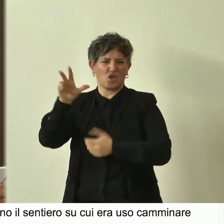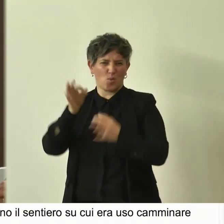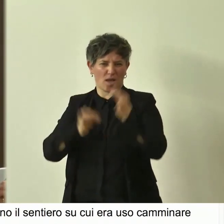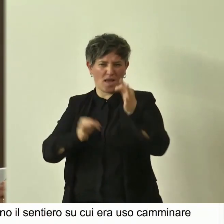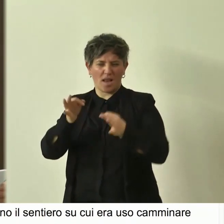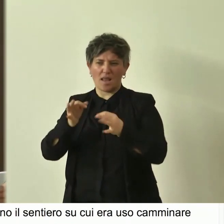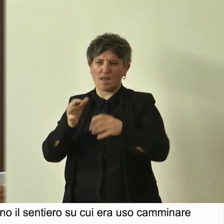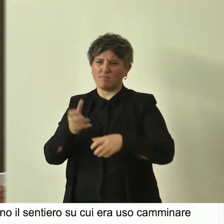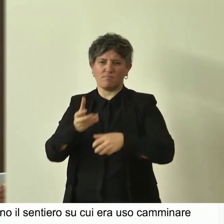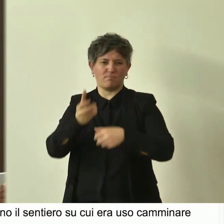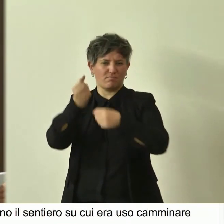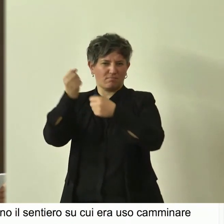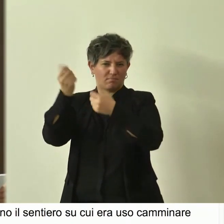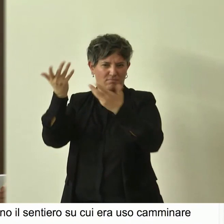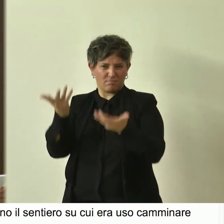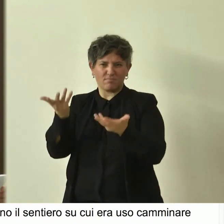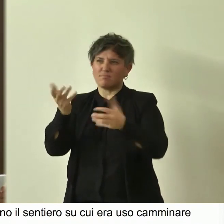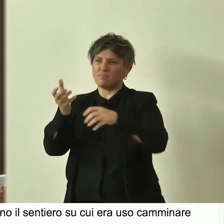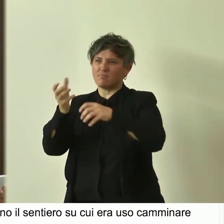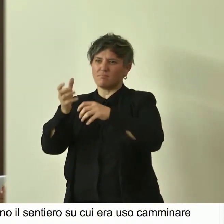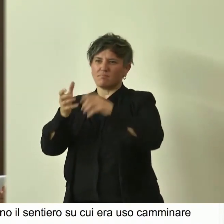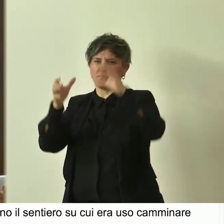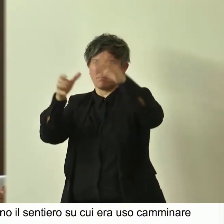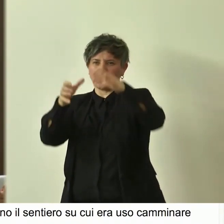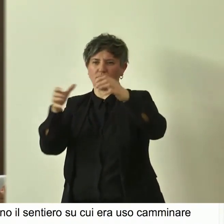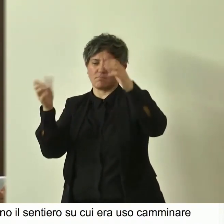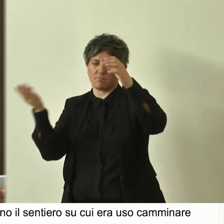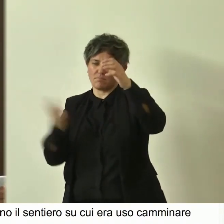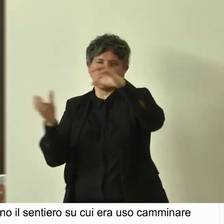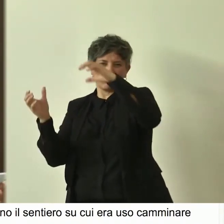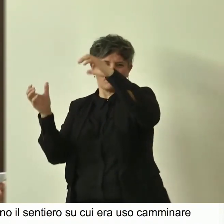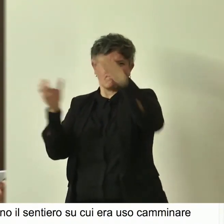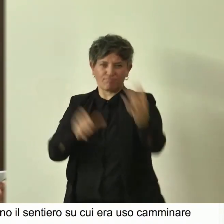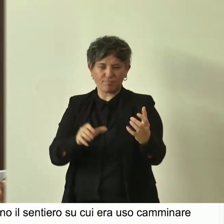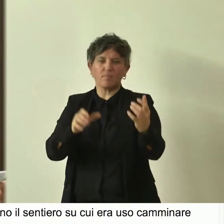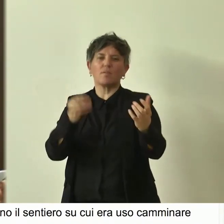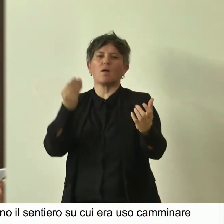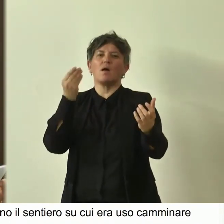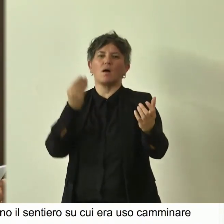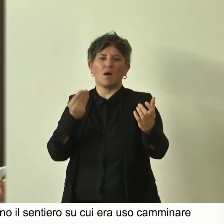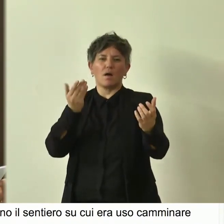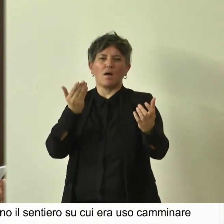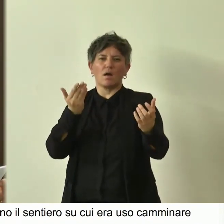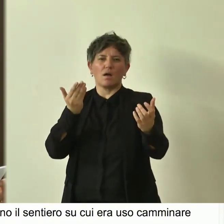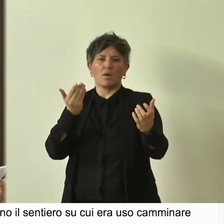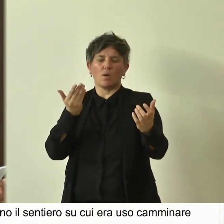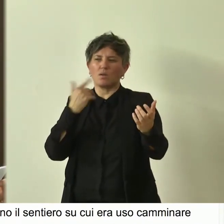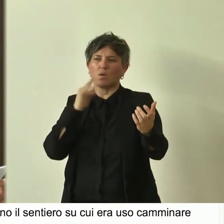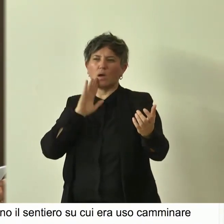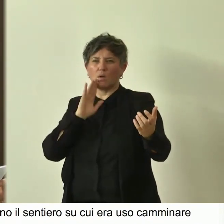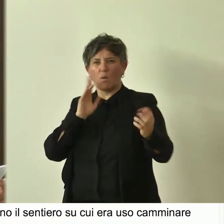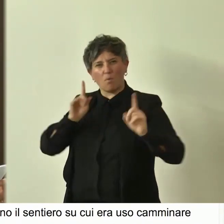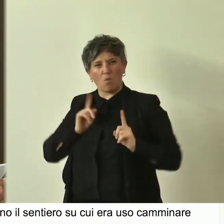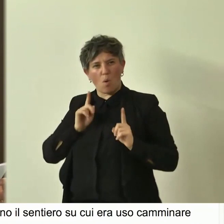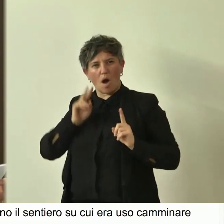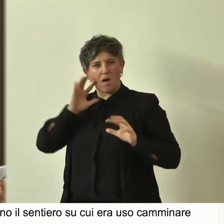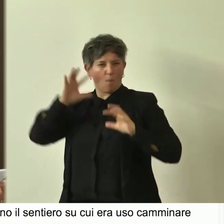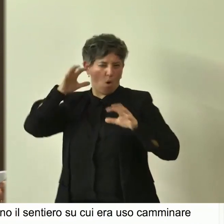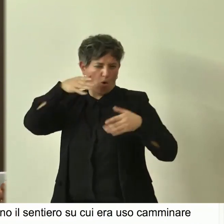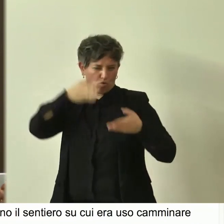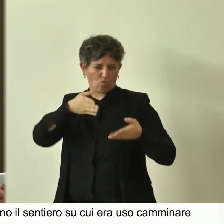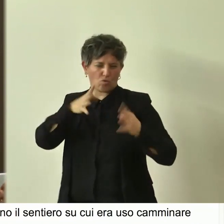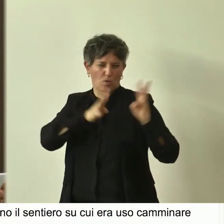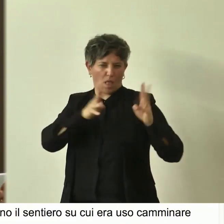Prese la scura in mano, abbantè il cedro. Quando Umbaba, che era il guardiano, il mostro che difendeva la